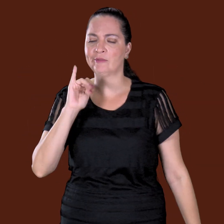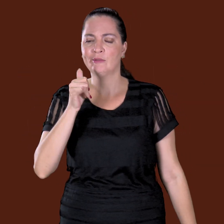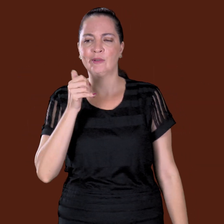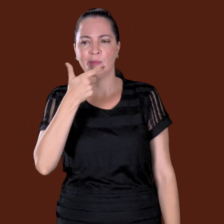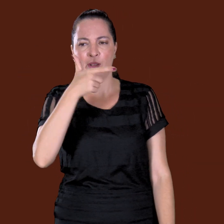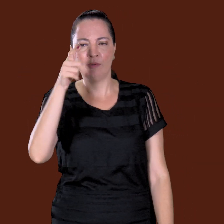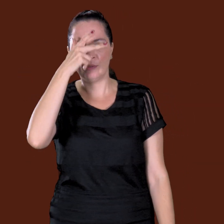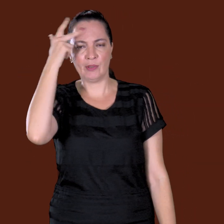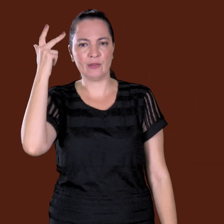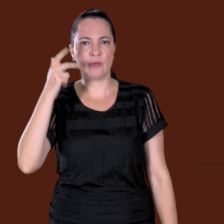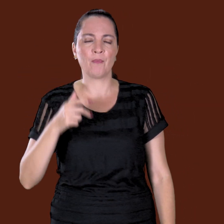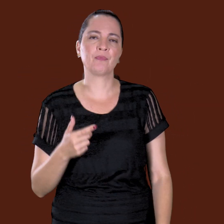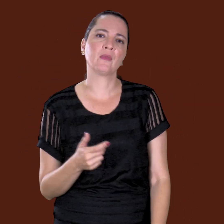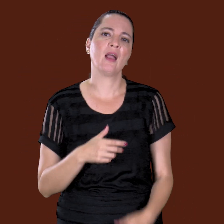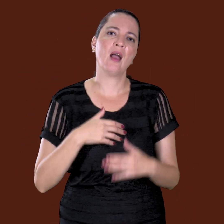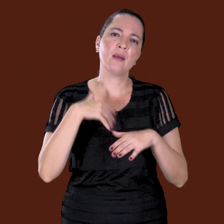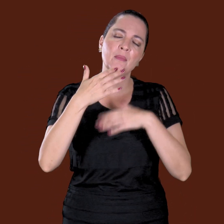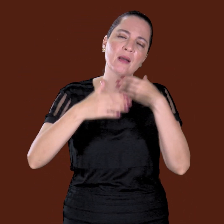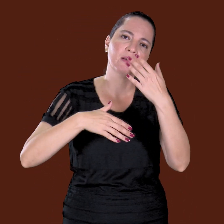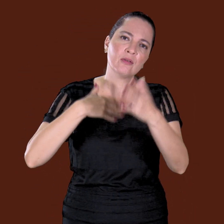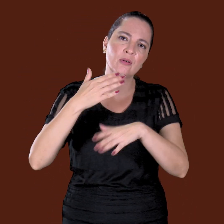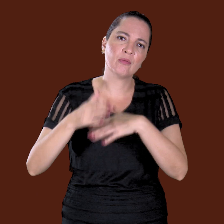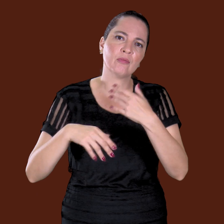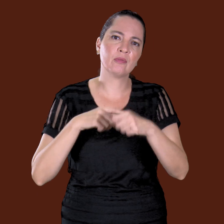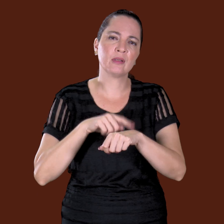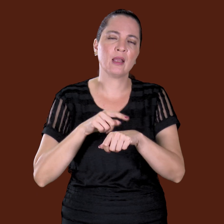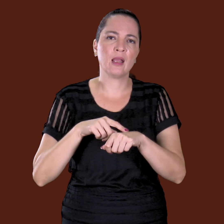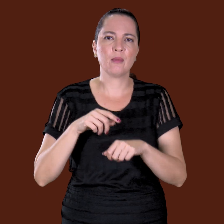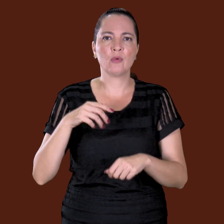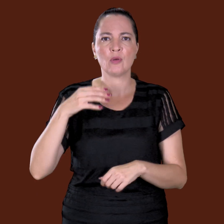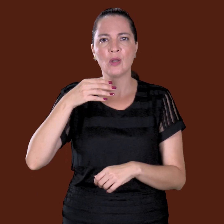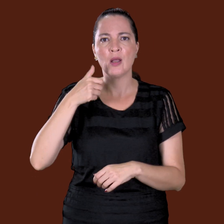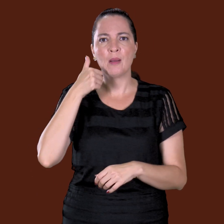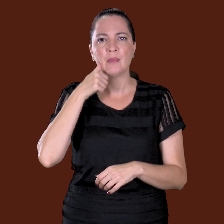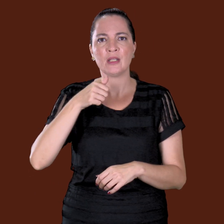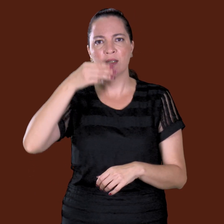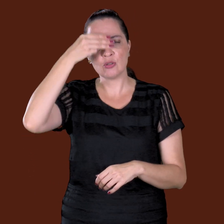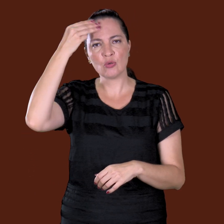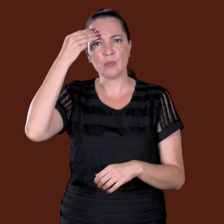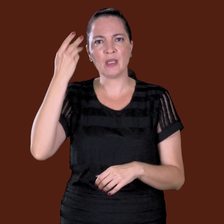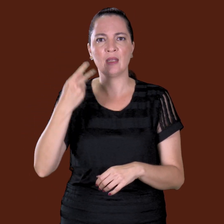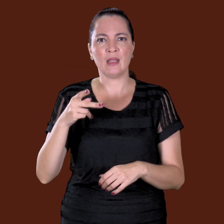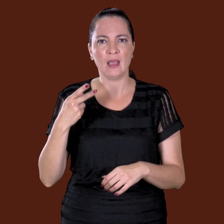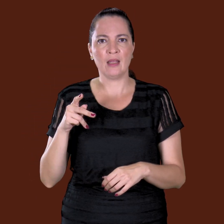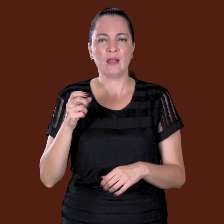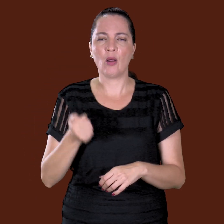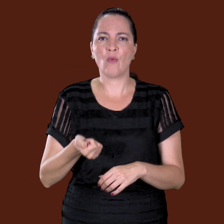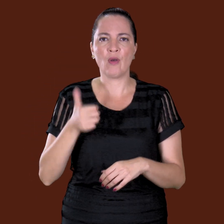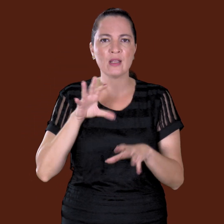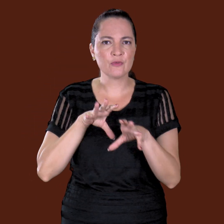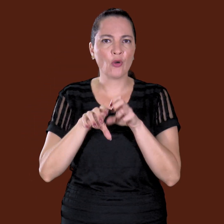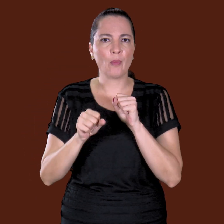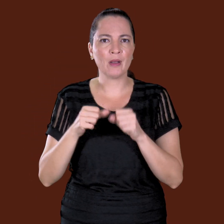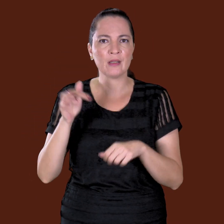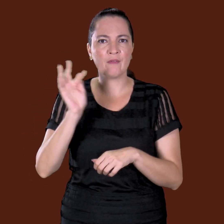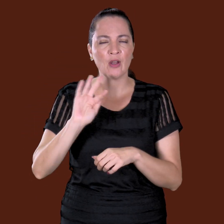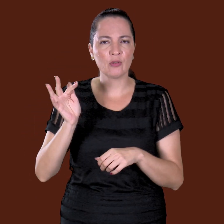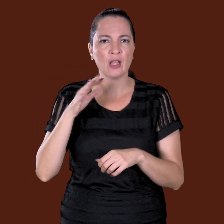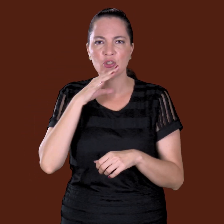Passou uns dias a sobrinha dele formando mais, acho que dois ou três colegas em direito. Tinha que fazer um trabalho, né, e que eu não lembro, sei que